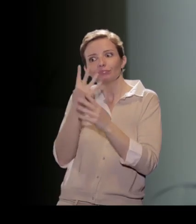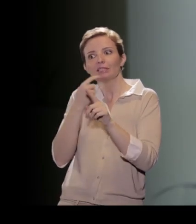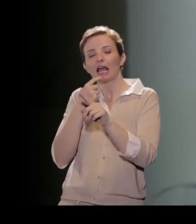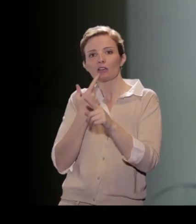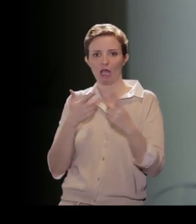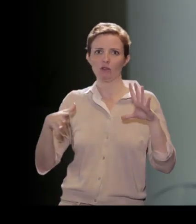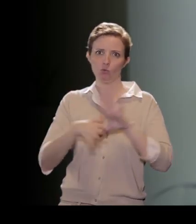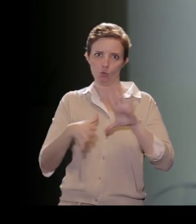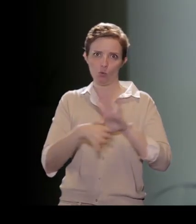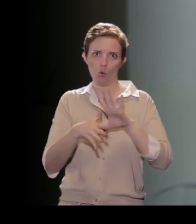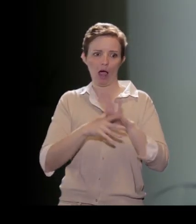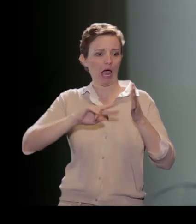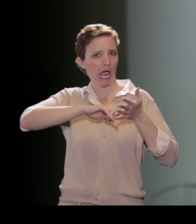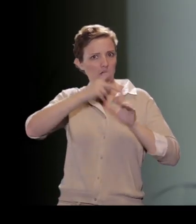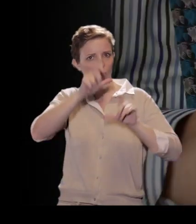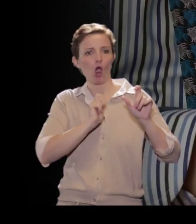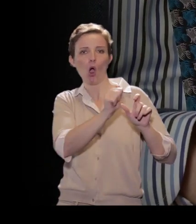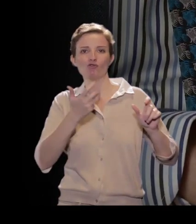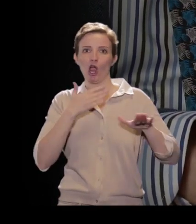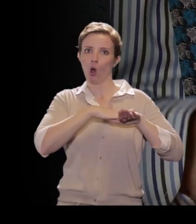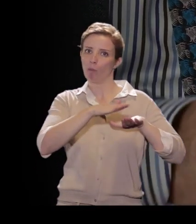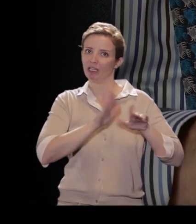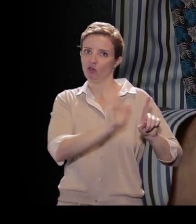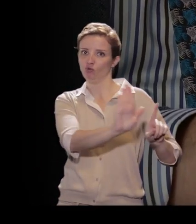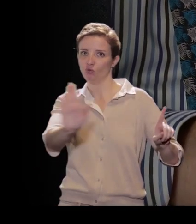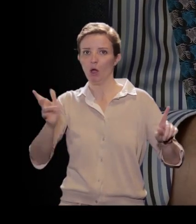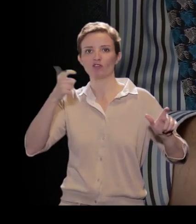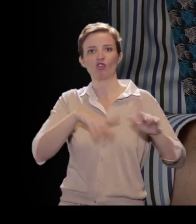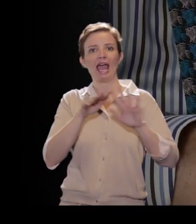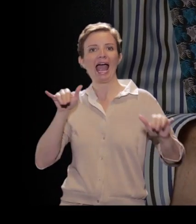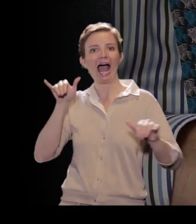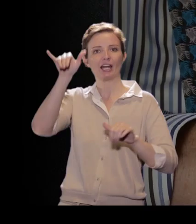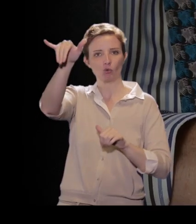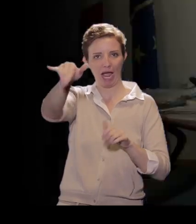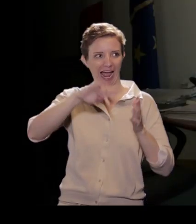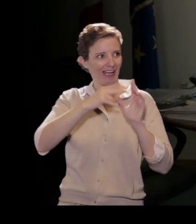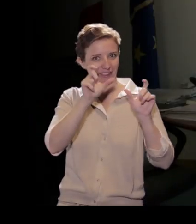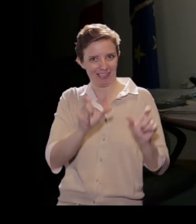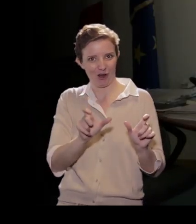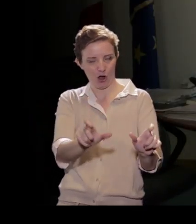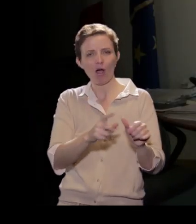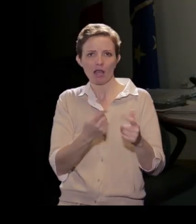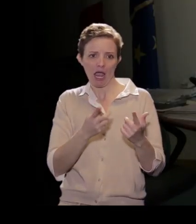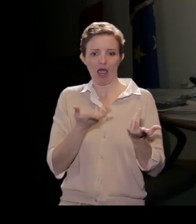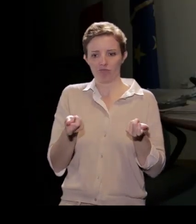veramente multidisciplinari, perché ci sarà l'ingegnere aeronautico che ha governato l'intero